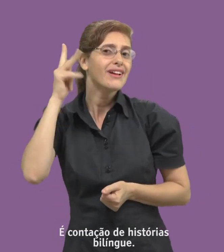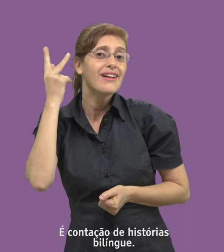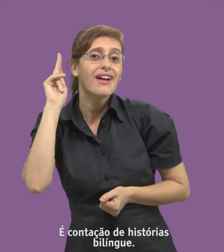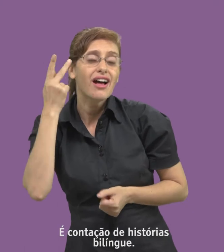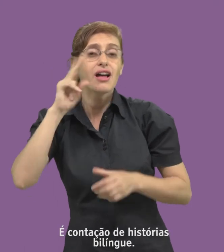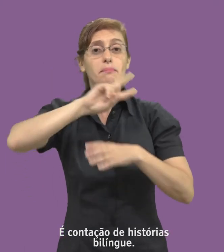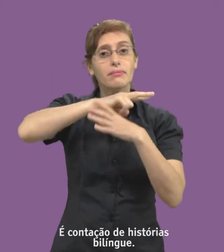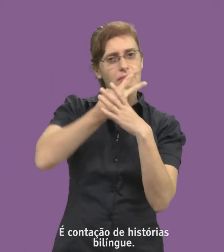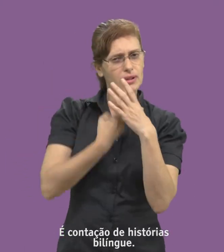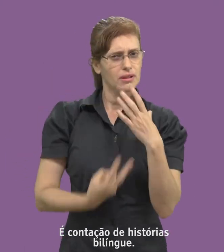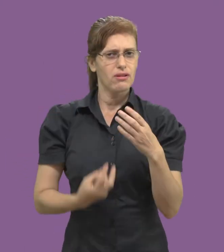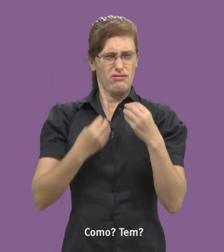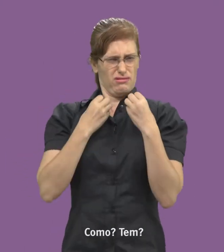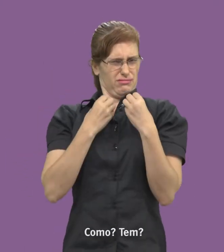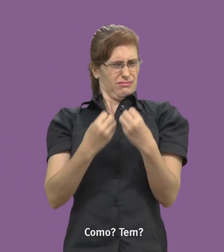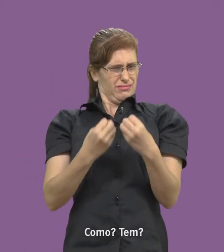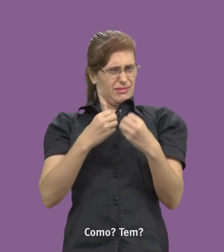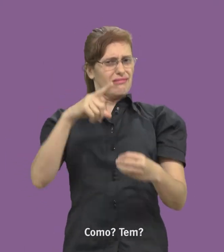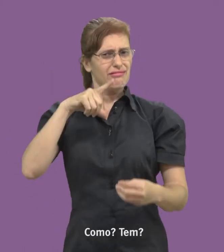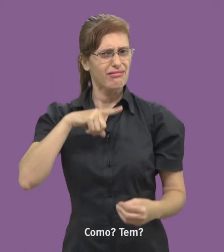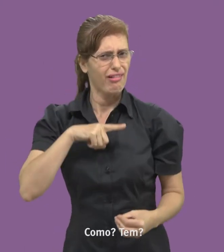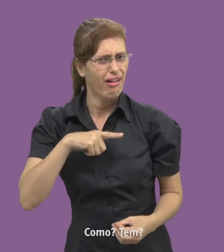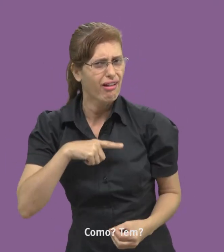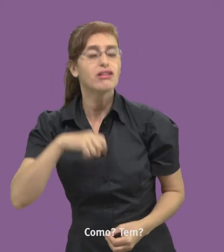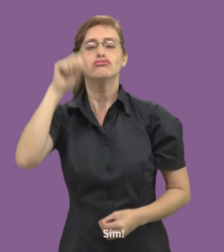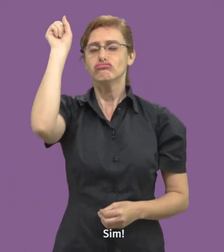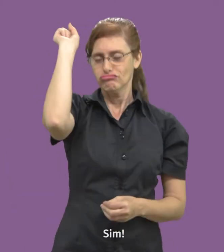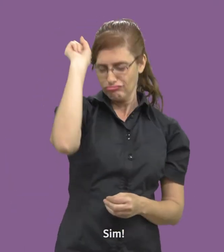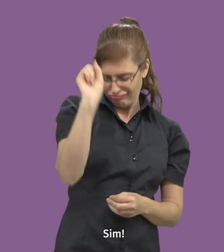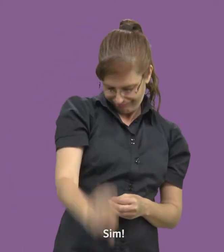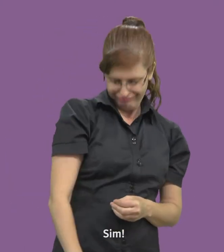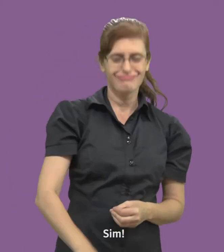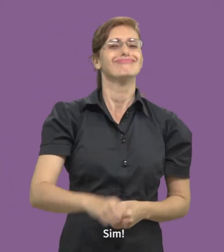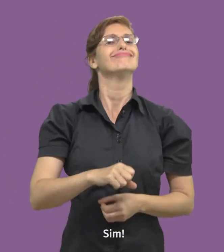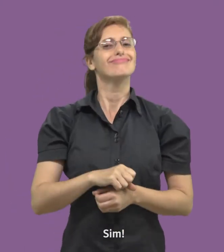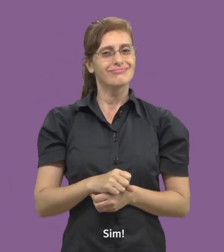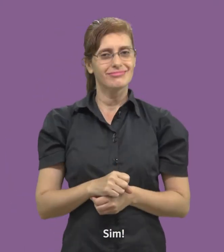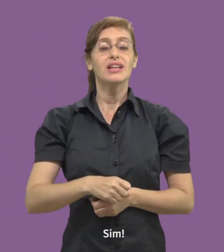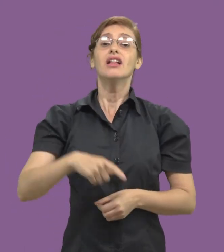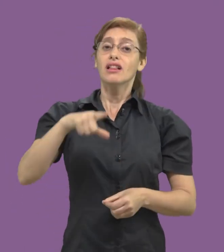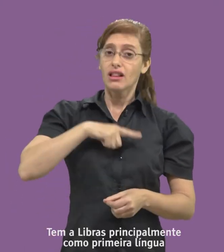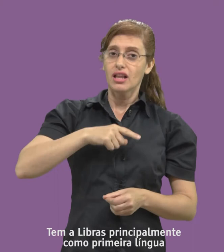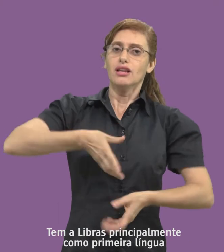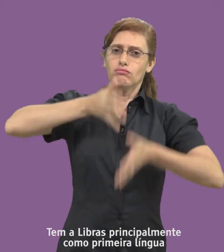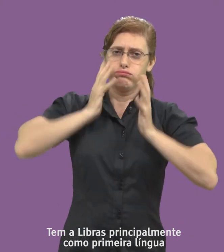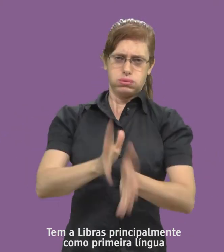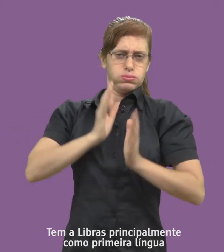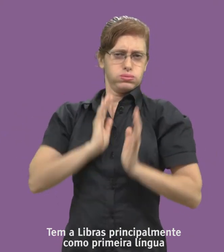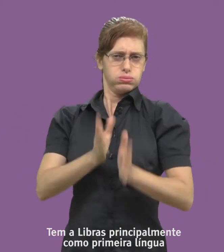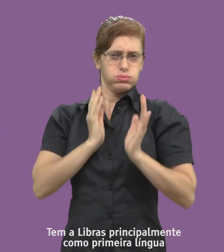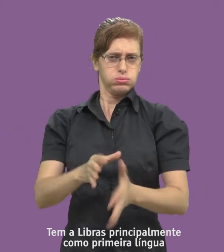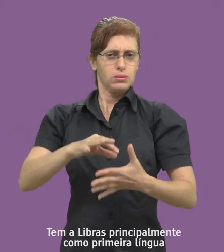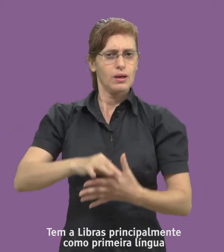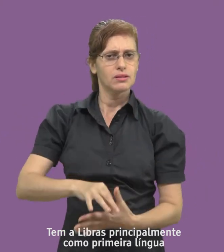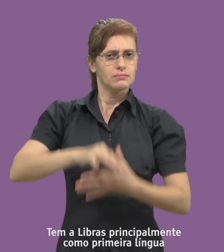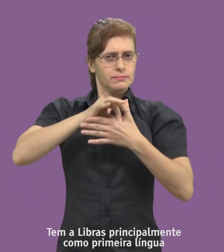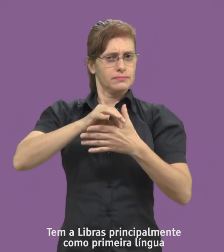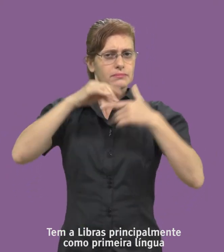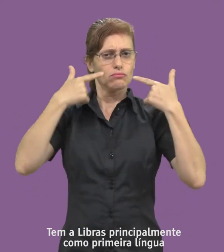histórias bilíngue. Como? Tem? Sim! Tem a Libras, principalmente como primeira